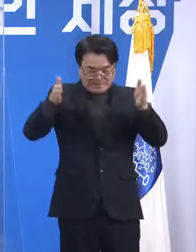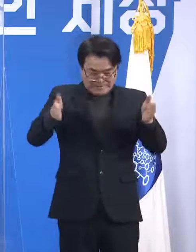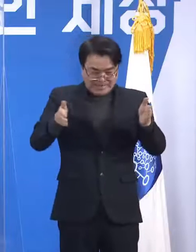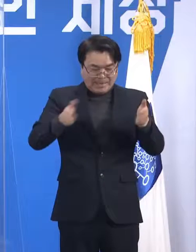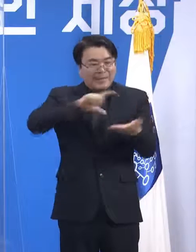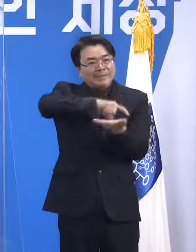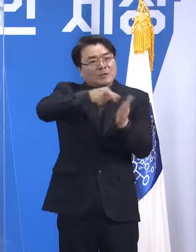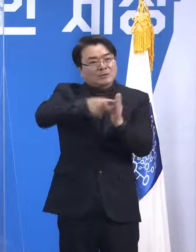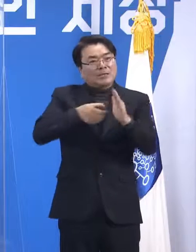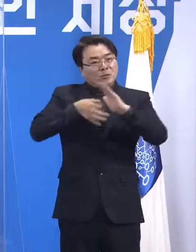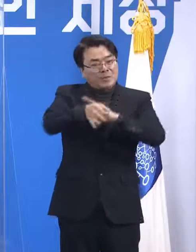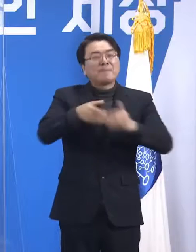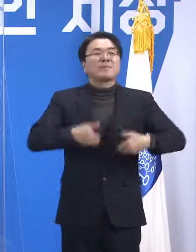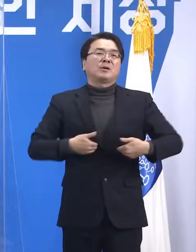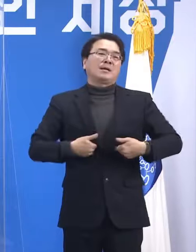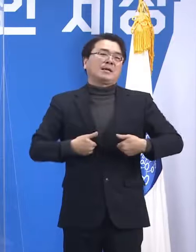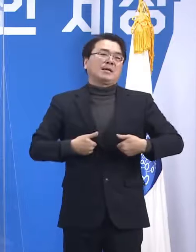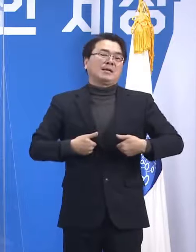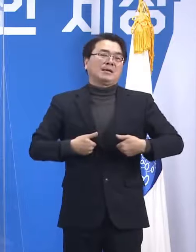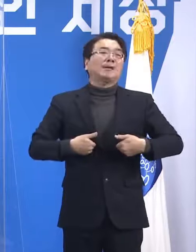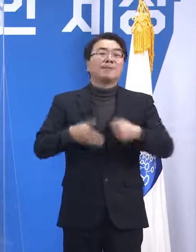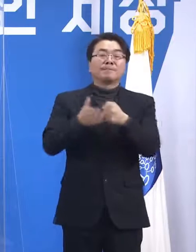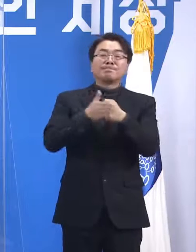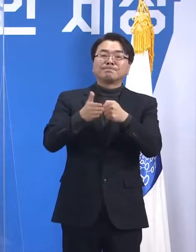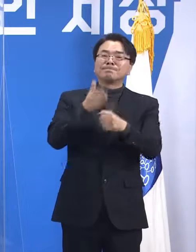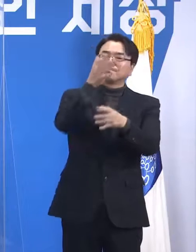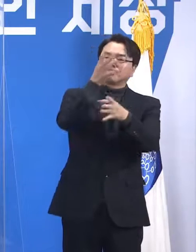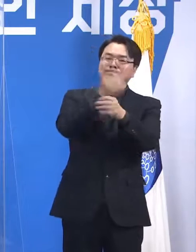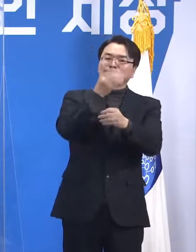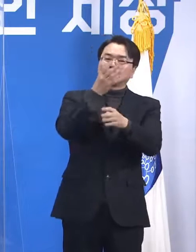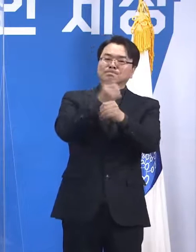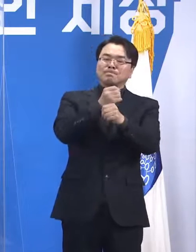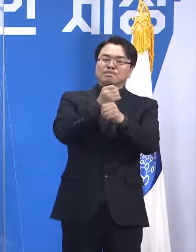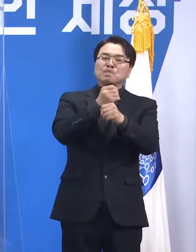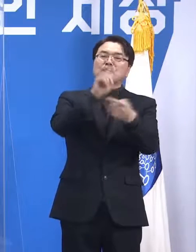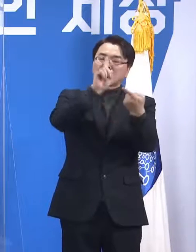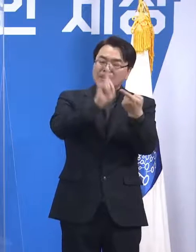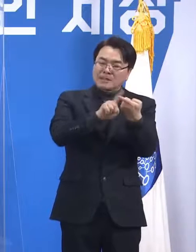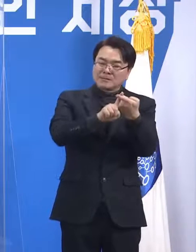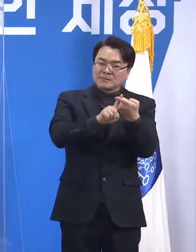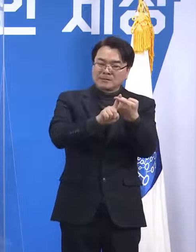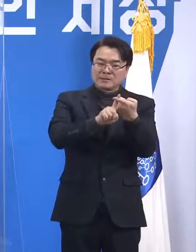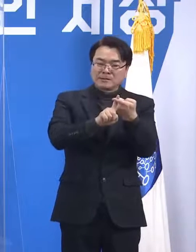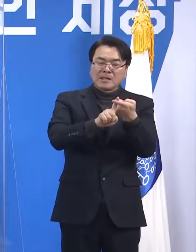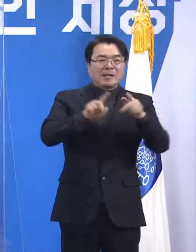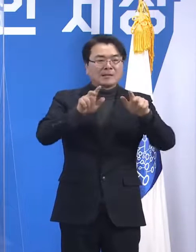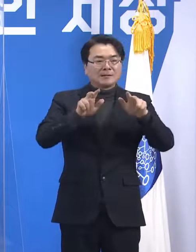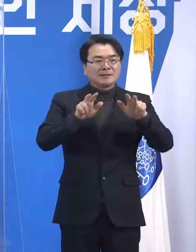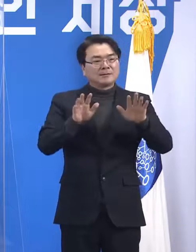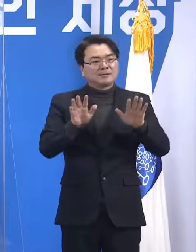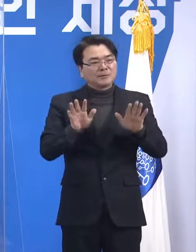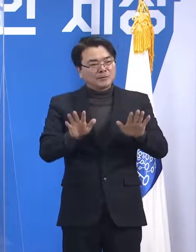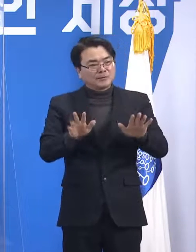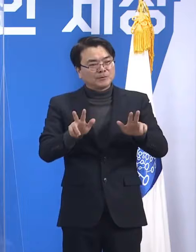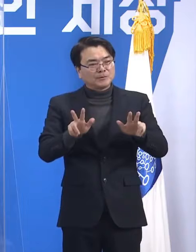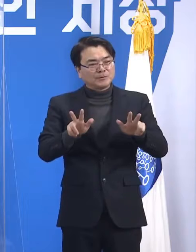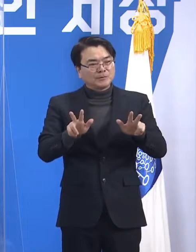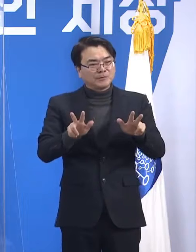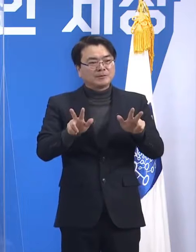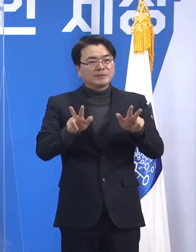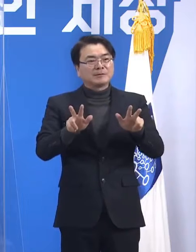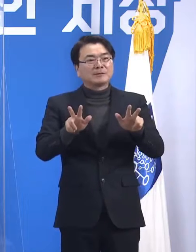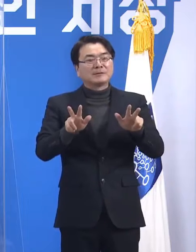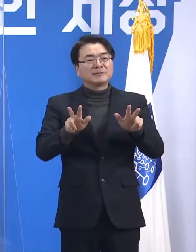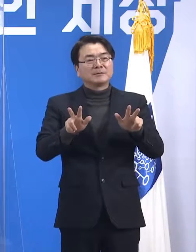그게 언제인지는 저희가 계속 오늘 직업은 발표하되 직업 시기에 대해서는